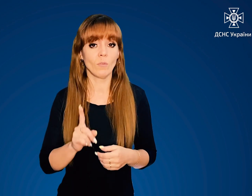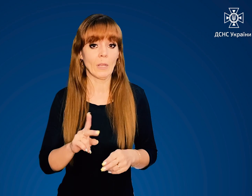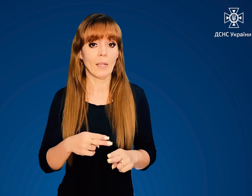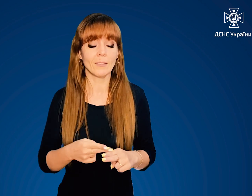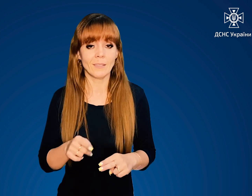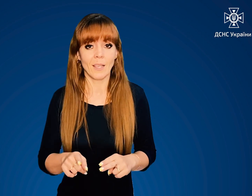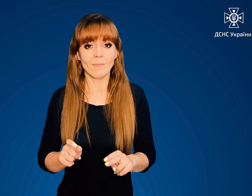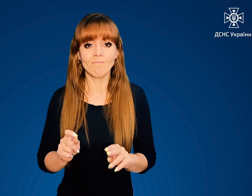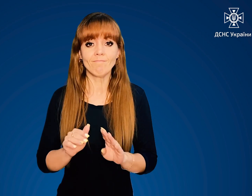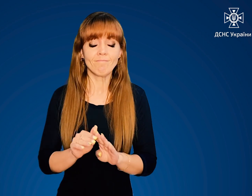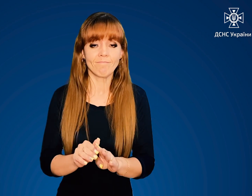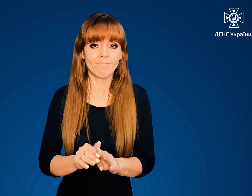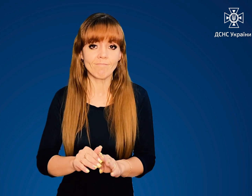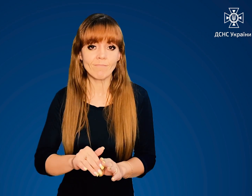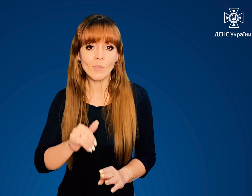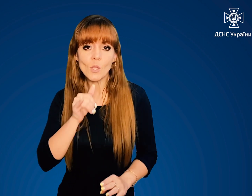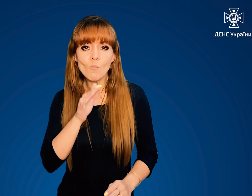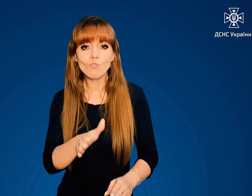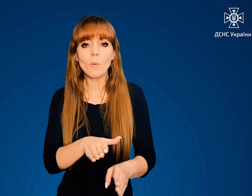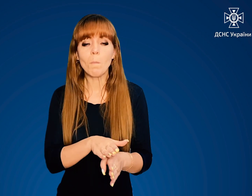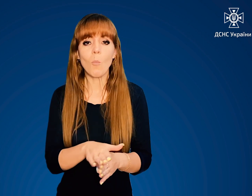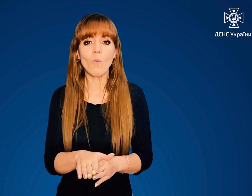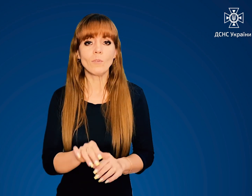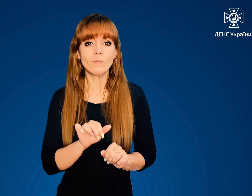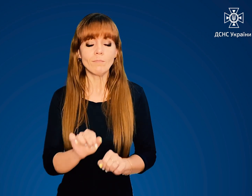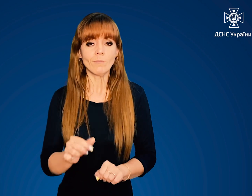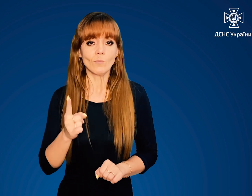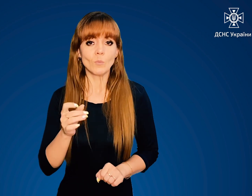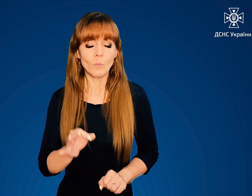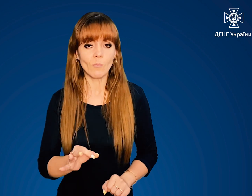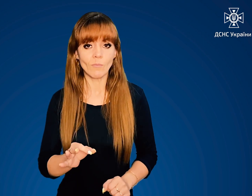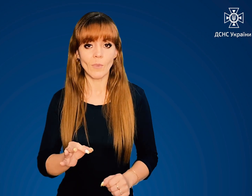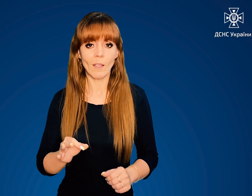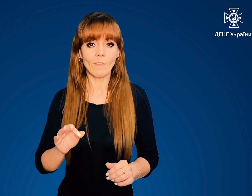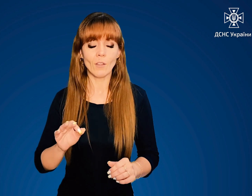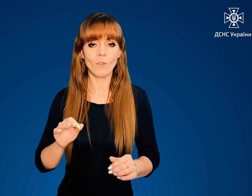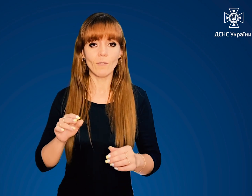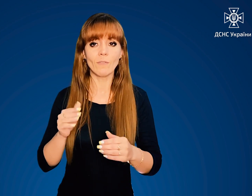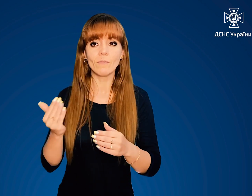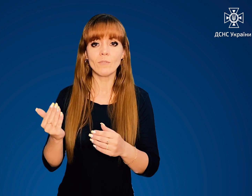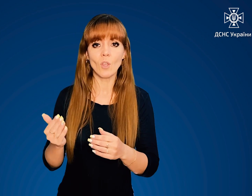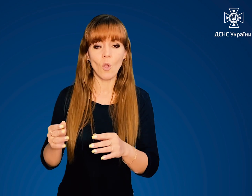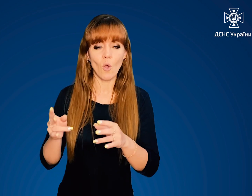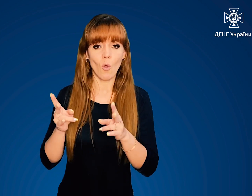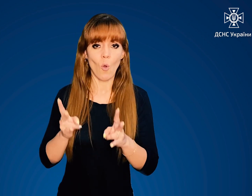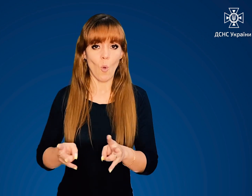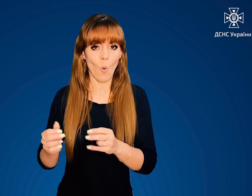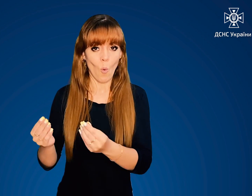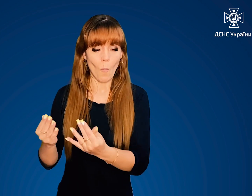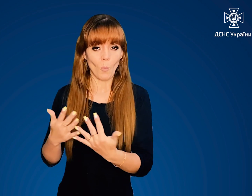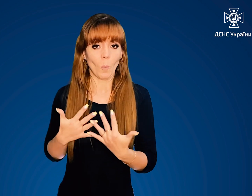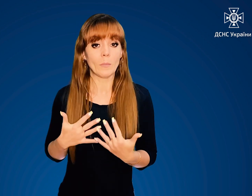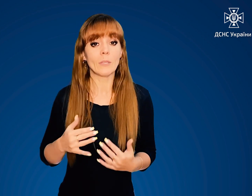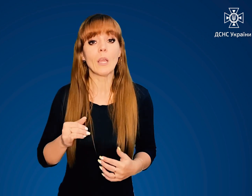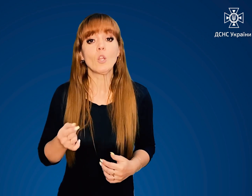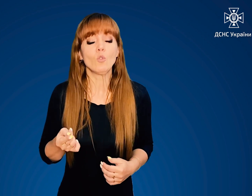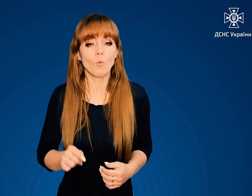Однак ці підручні засоби не можуть повністю захистити від внутрішнього опромінення. Тому